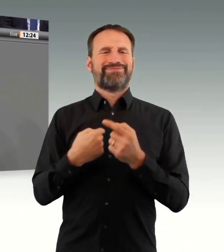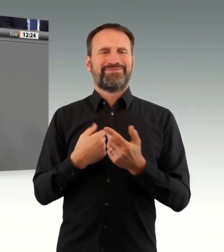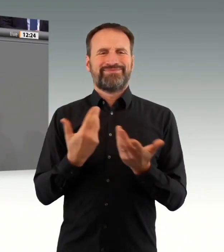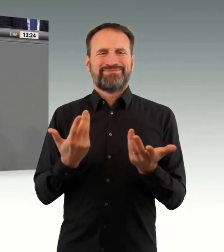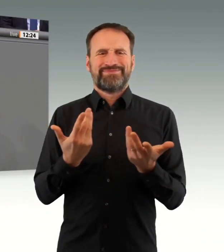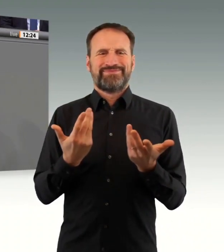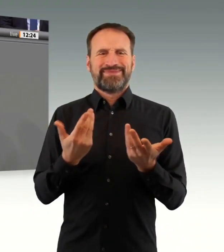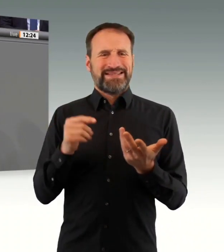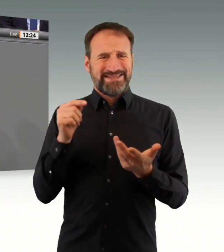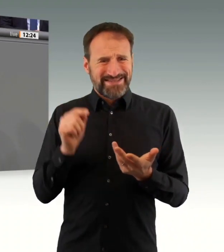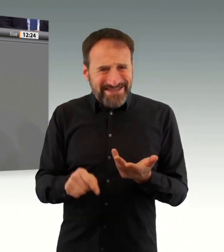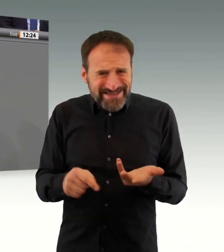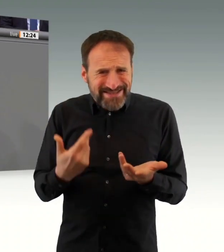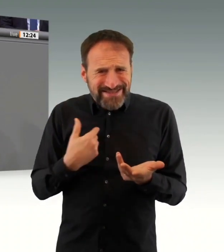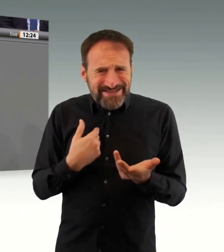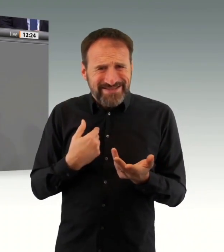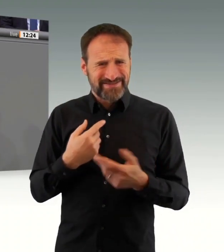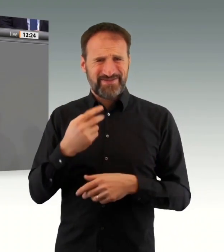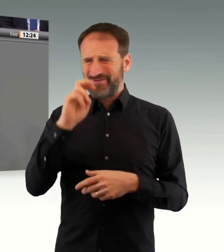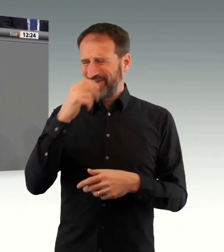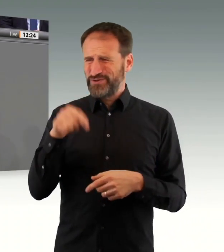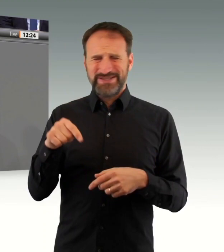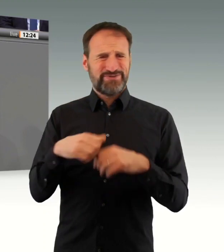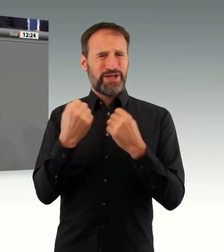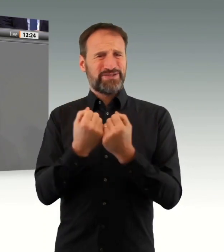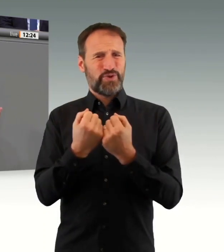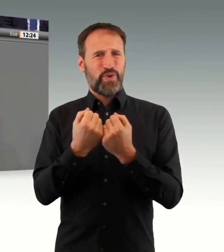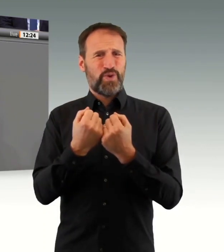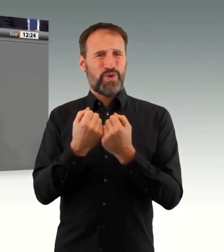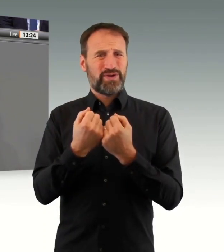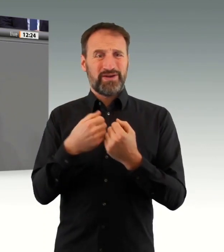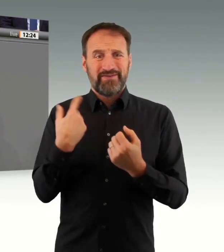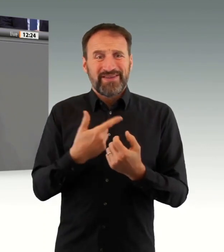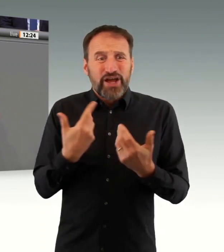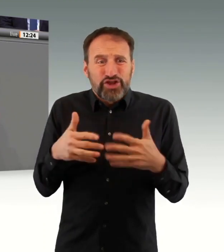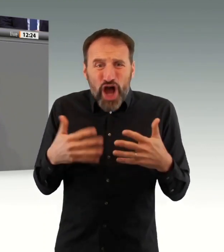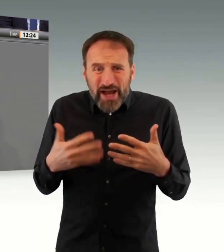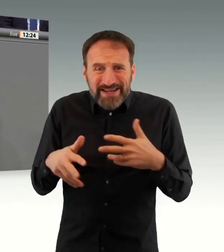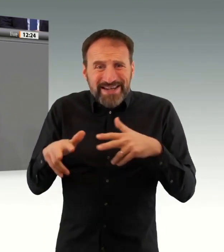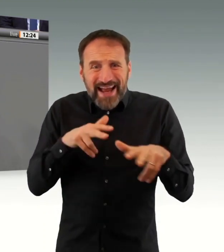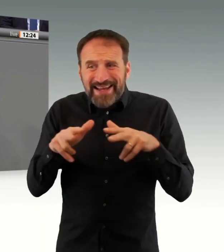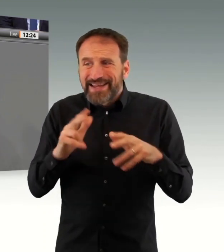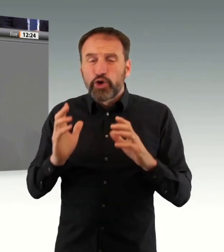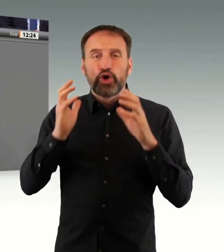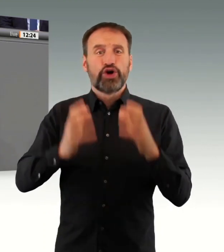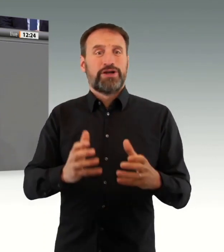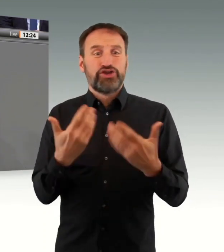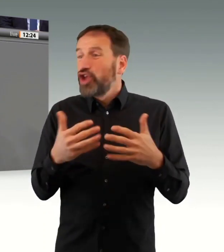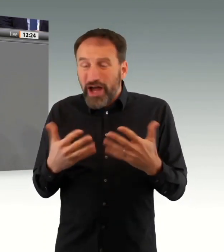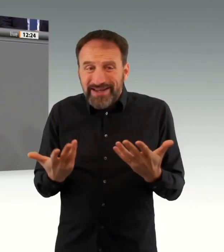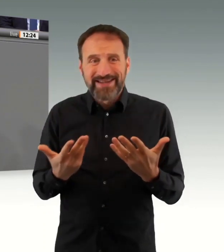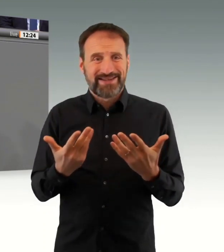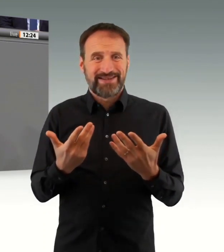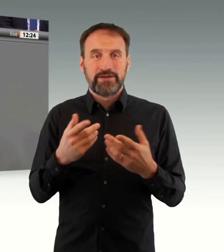Da ist es enttäuschend, dass Sie Dinge anmahnen, von Versäumnissen reden, aber nicht